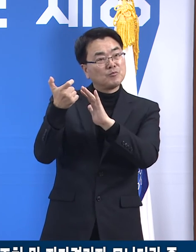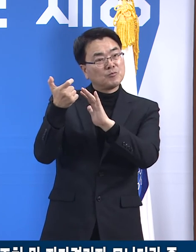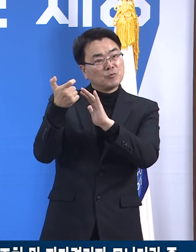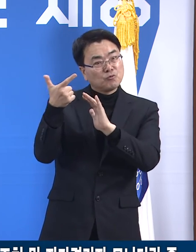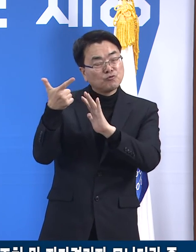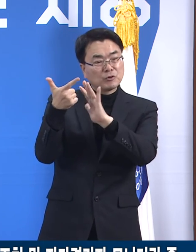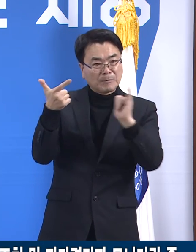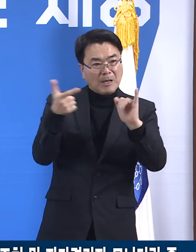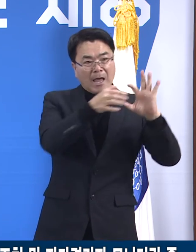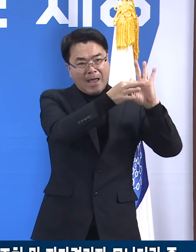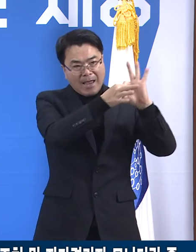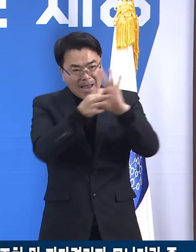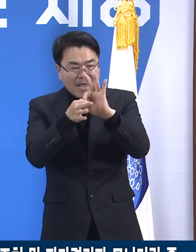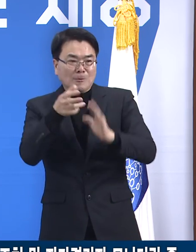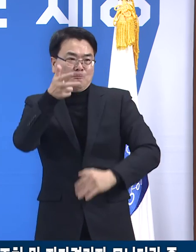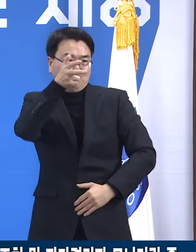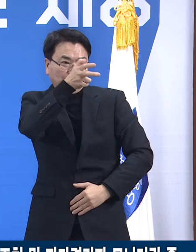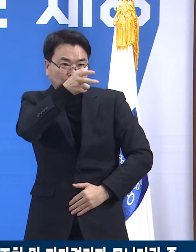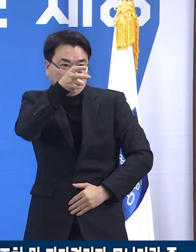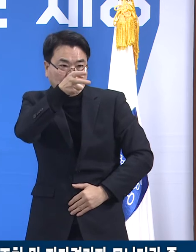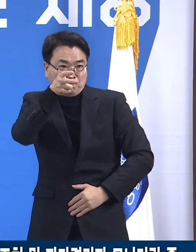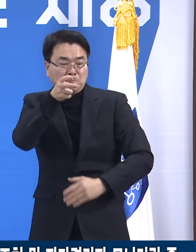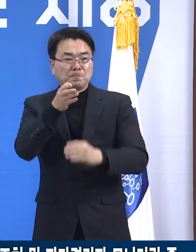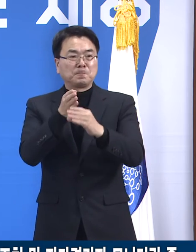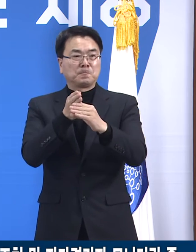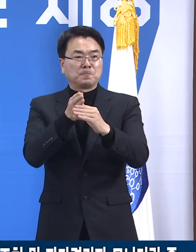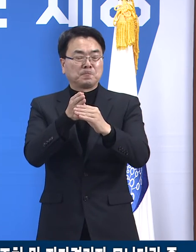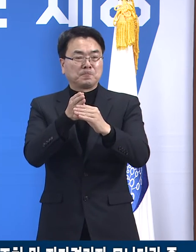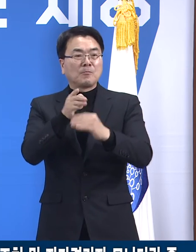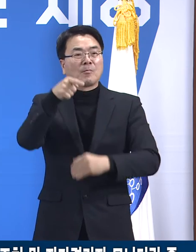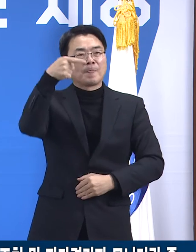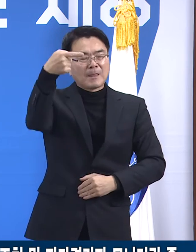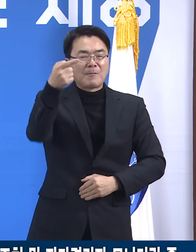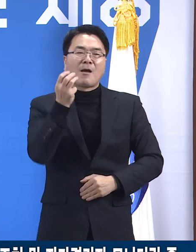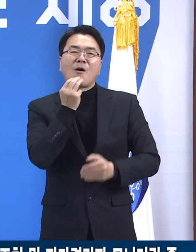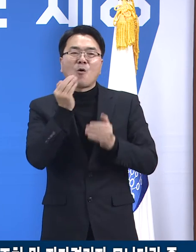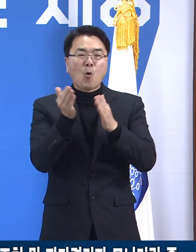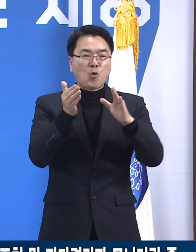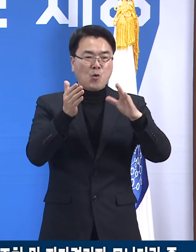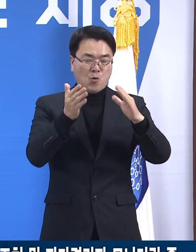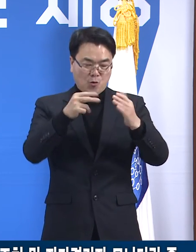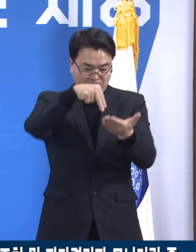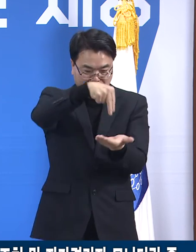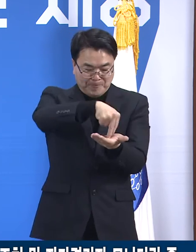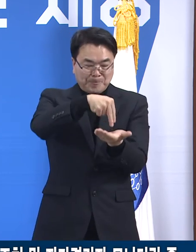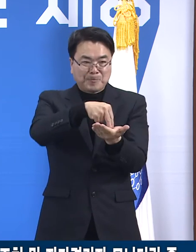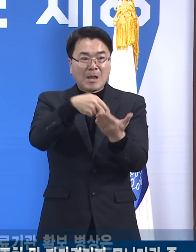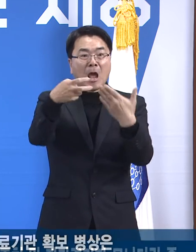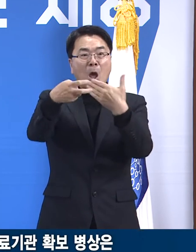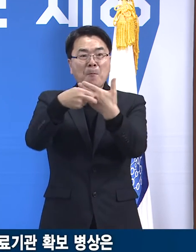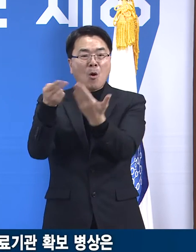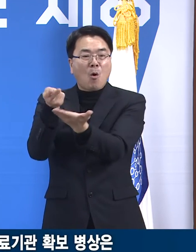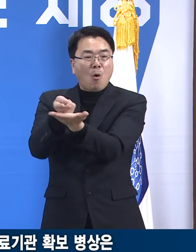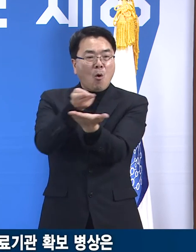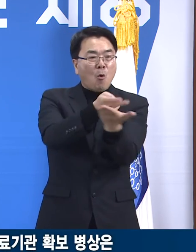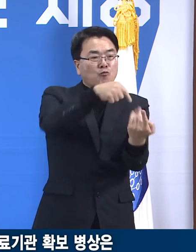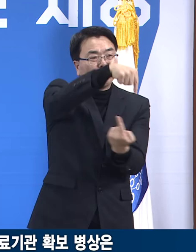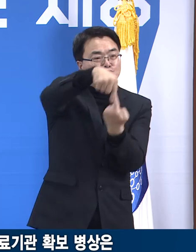증상 모니터링 중입니다. 다음은 경기도 코로나19 병상 운용 현황입니다.